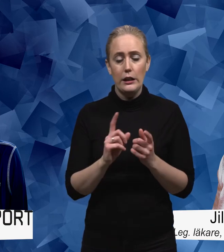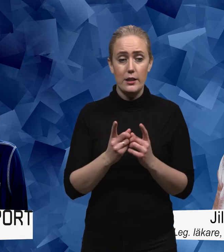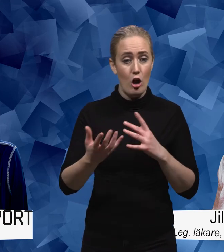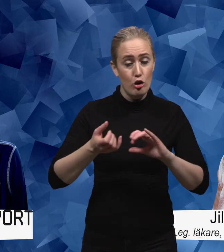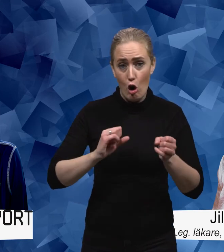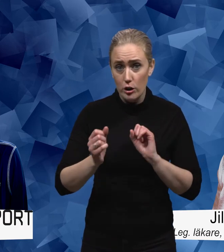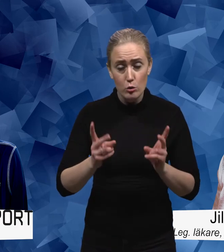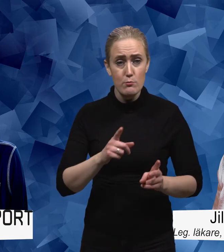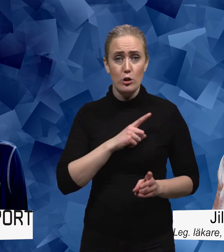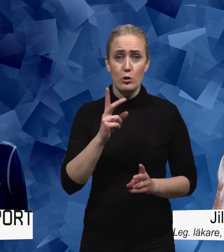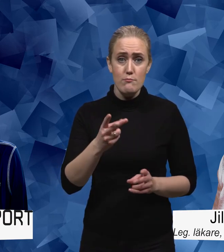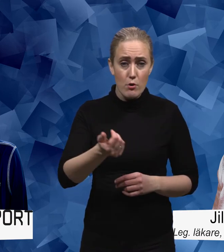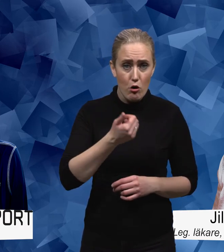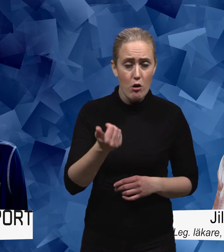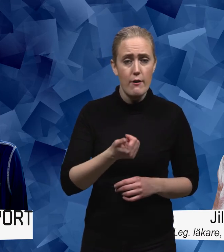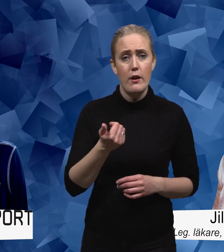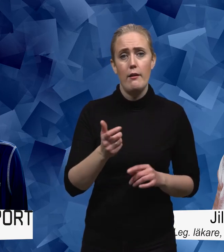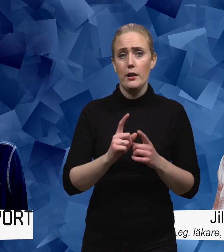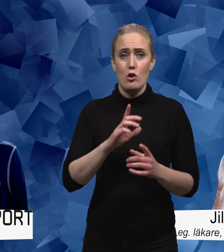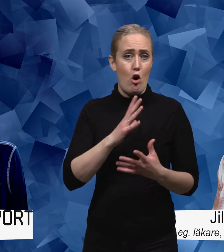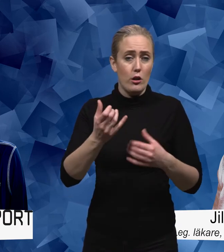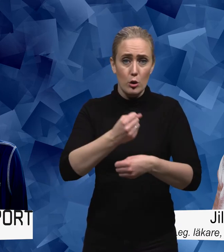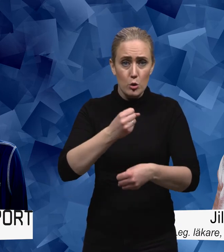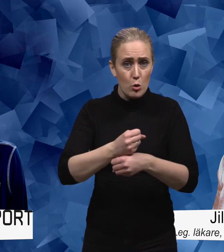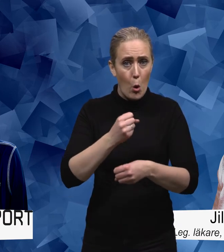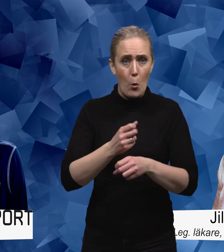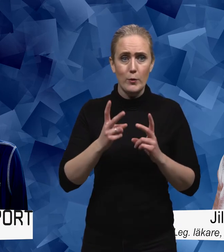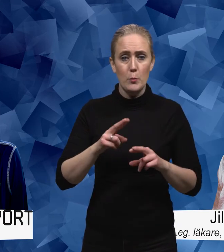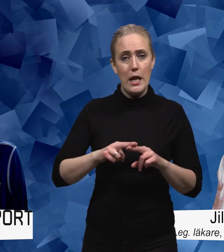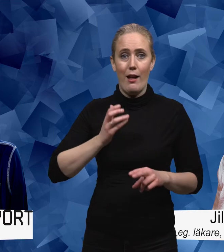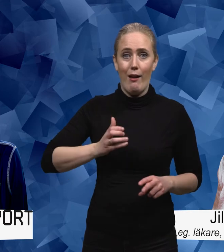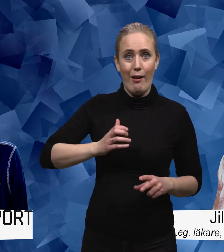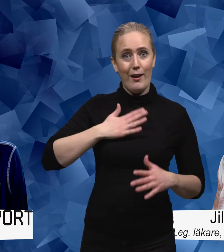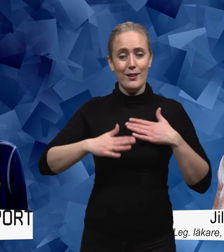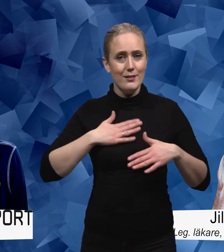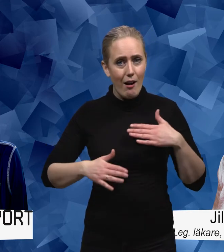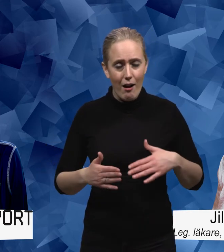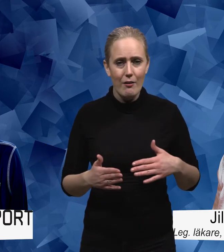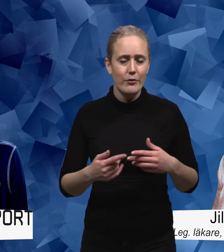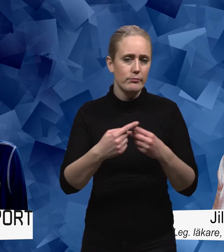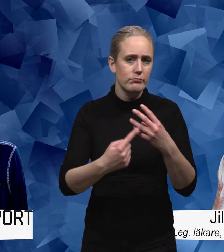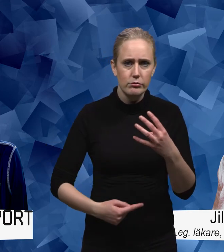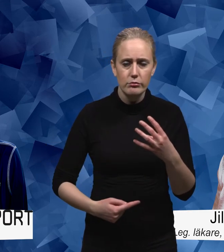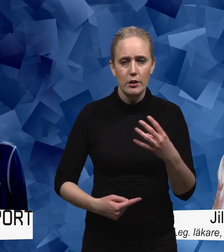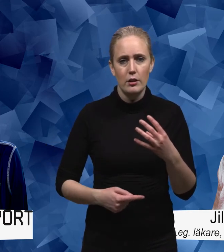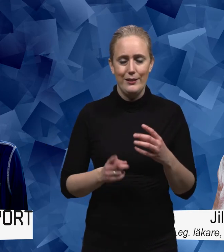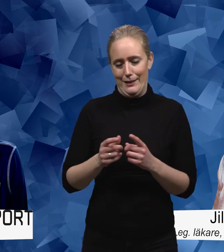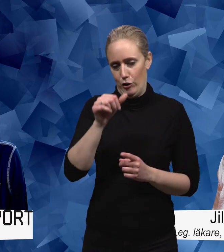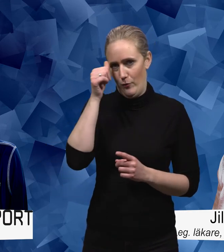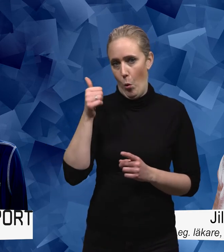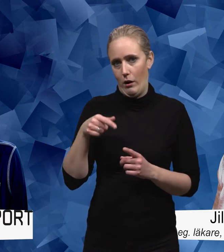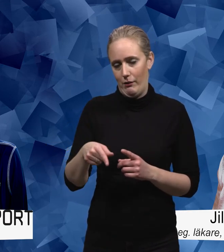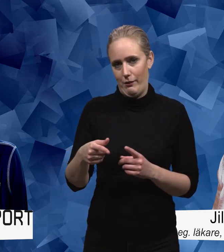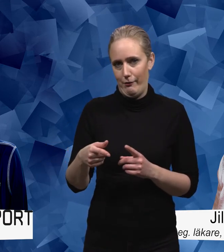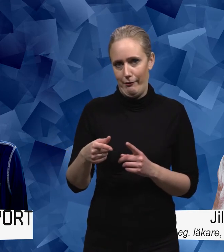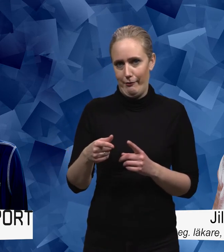kanske inte rör så mycket eller att man inte har ett arbete som är tillräckligt intressant eller vad det kan vara och det är kanske svårare att åtgärda